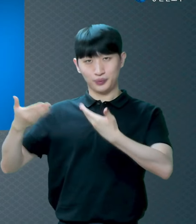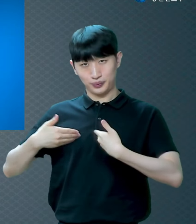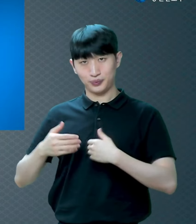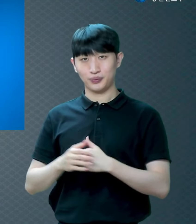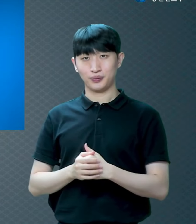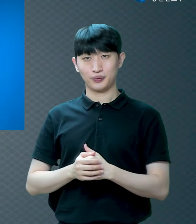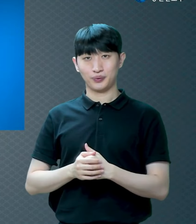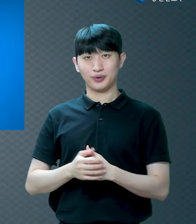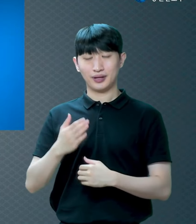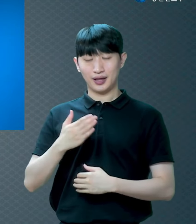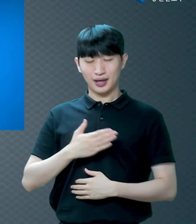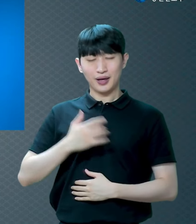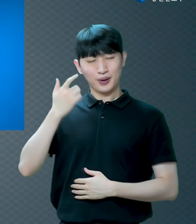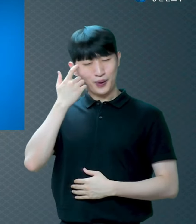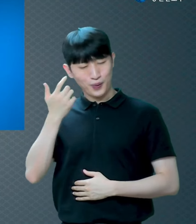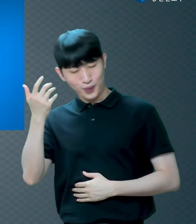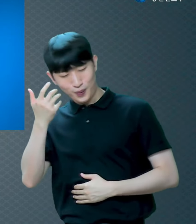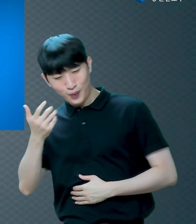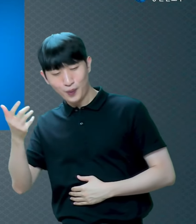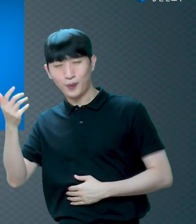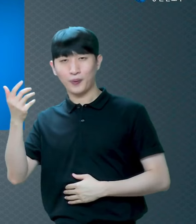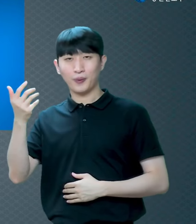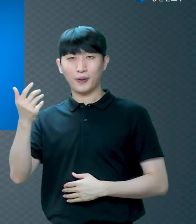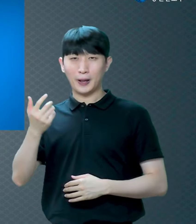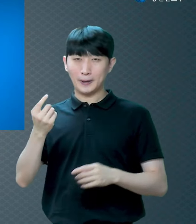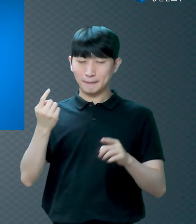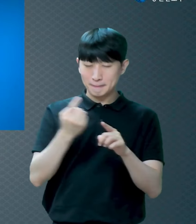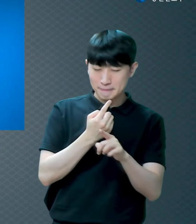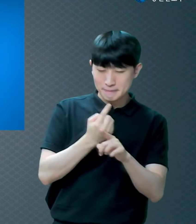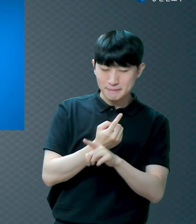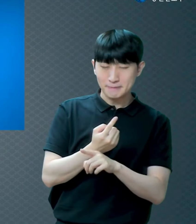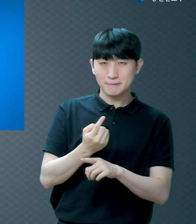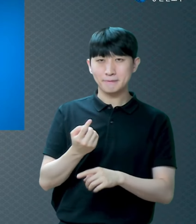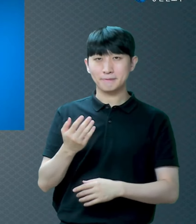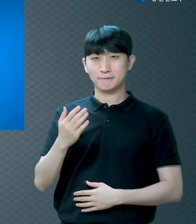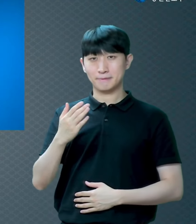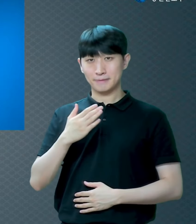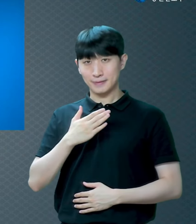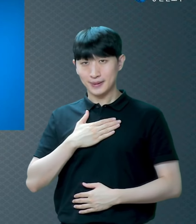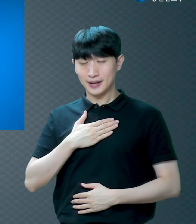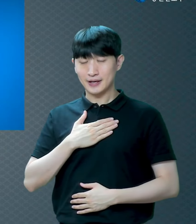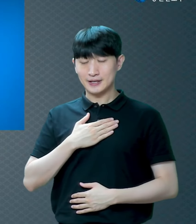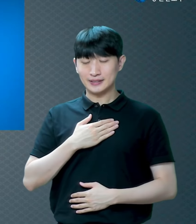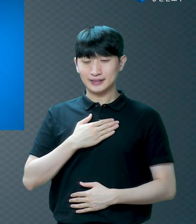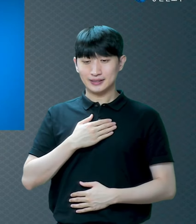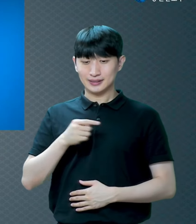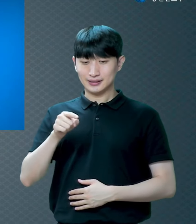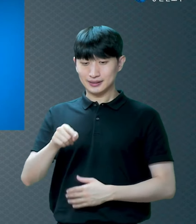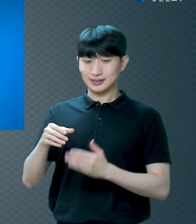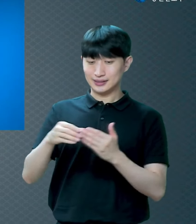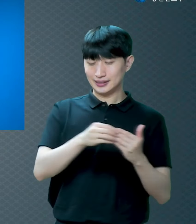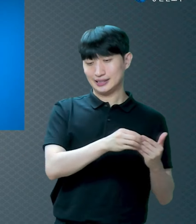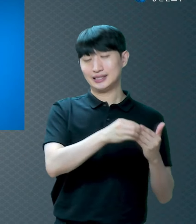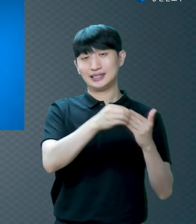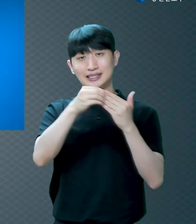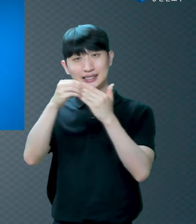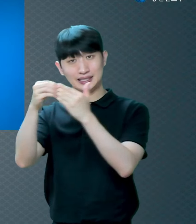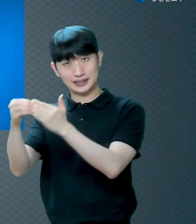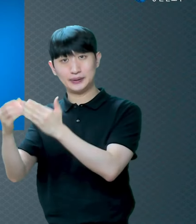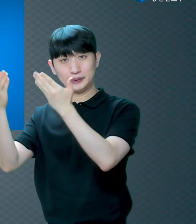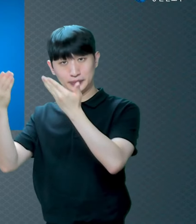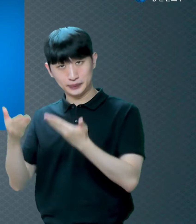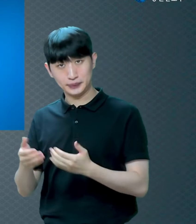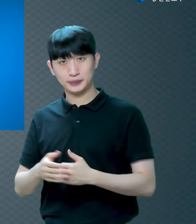소생시키시고 자기 이름을 위하여 의의 길로 인도하시는 도다 내가